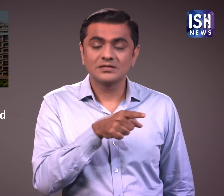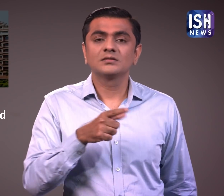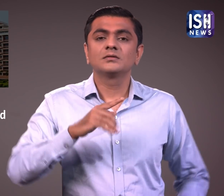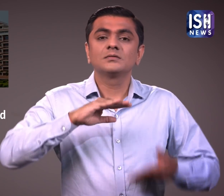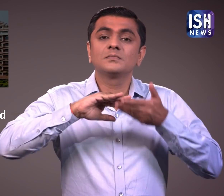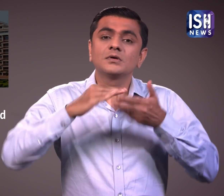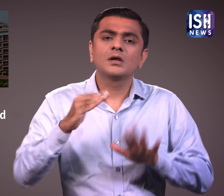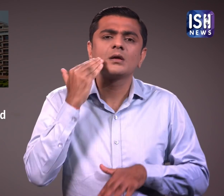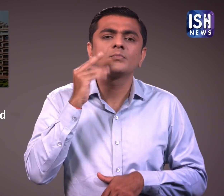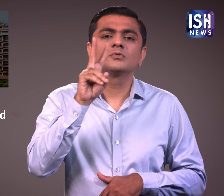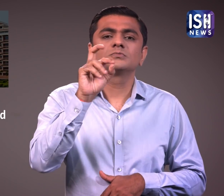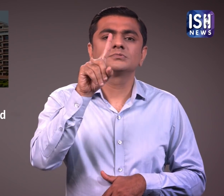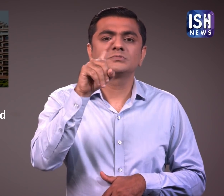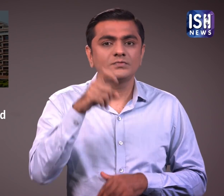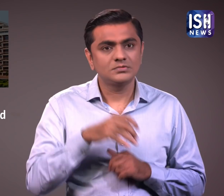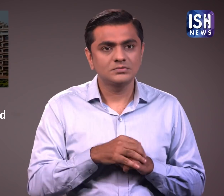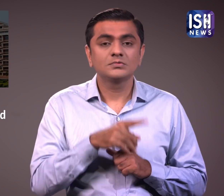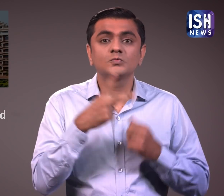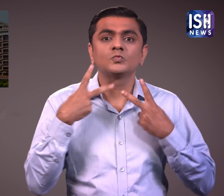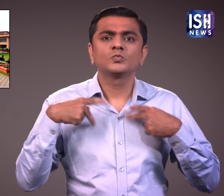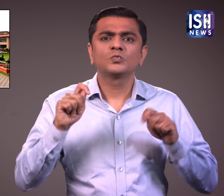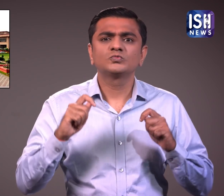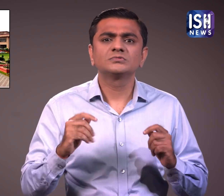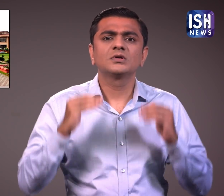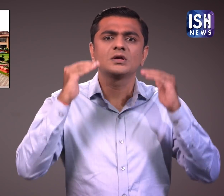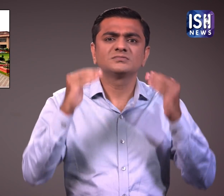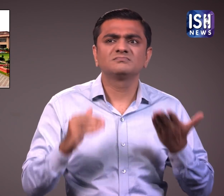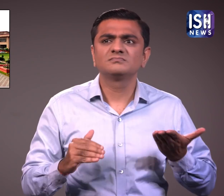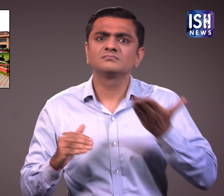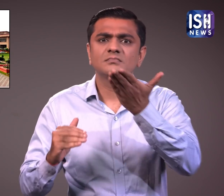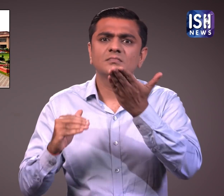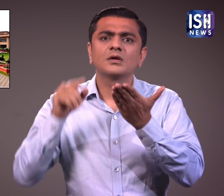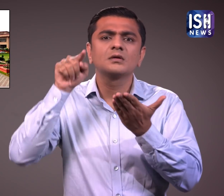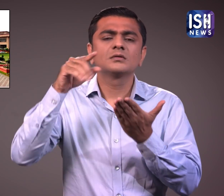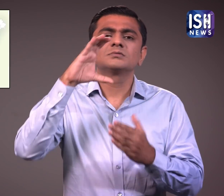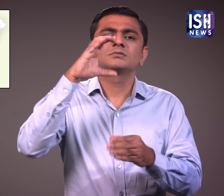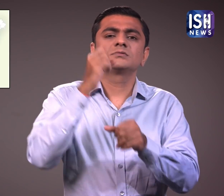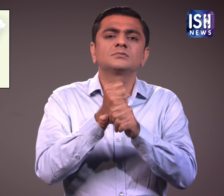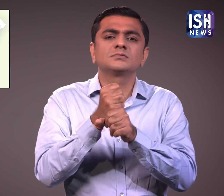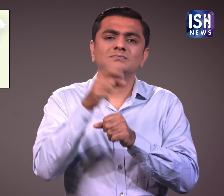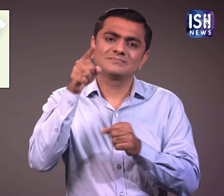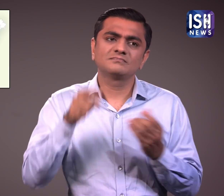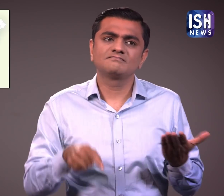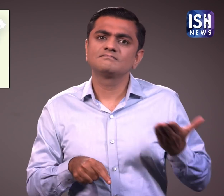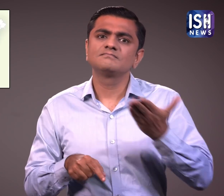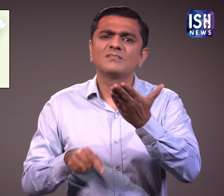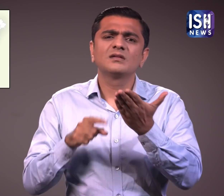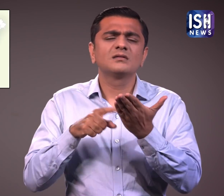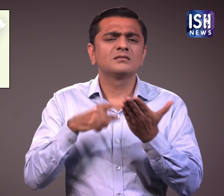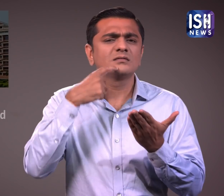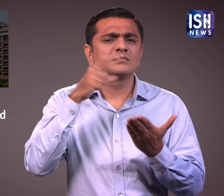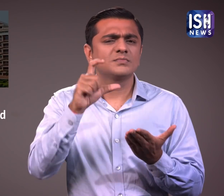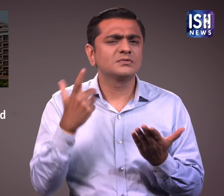2017 में एक विवाहित महीला ने 36 गर उच्छे नायाले में यह आरोप लगाते हुए केस दर्ज कराया था कि